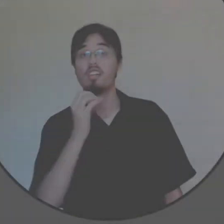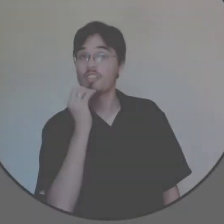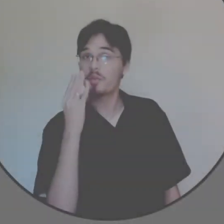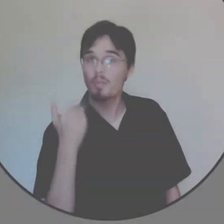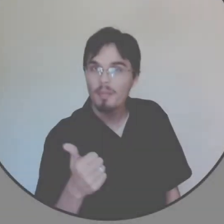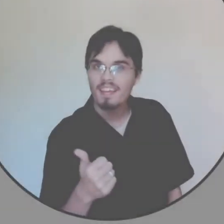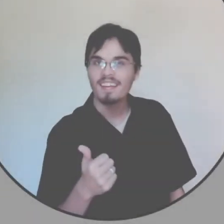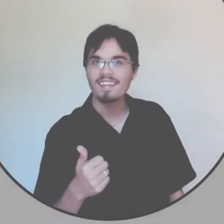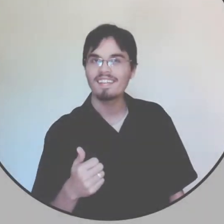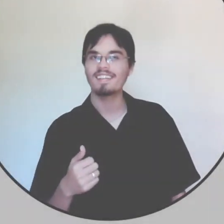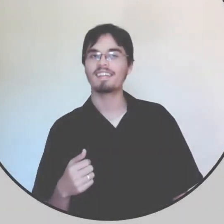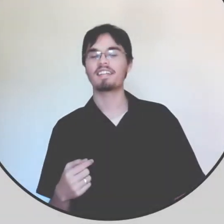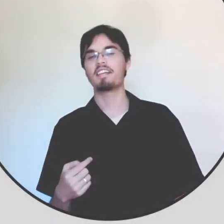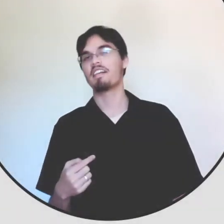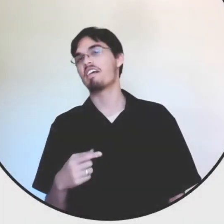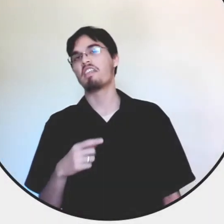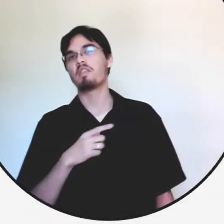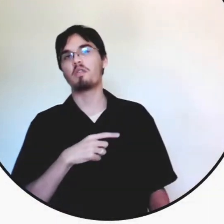Olá, tudo bem?